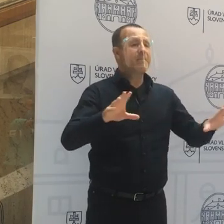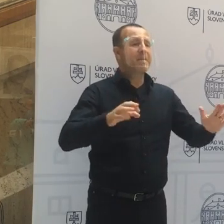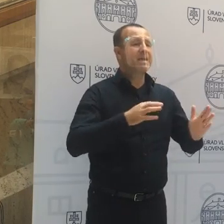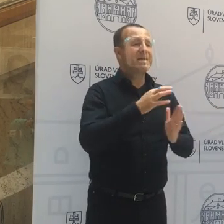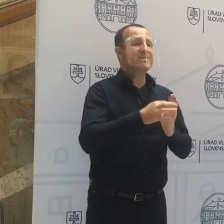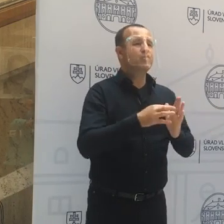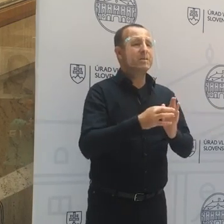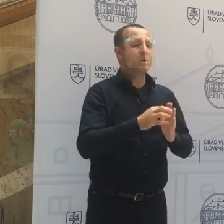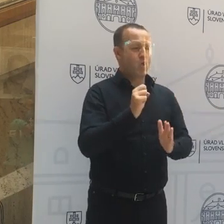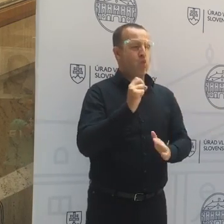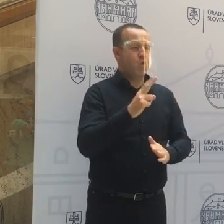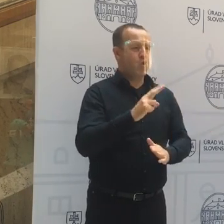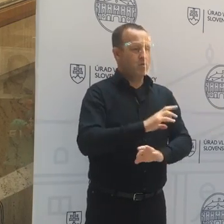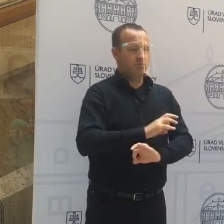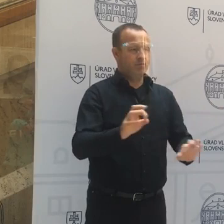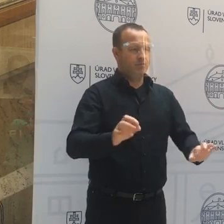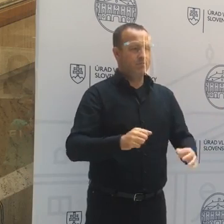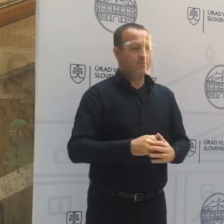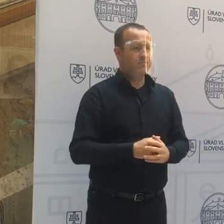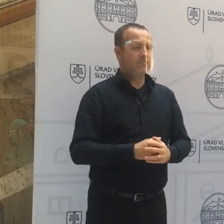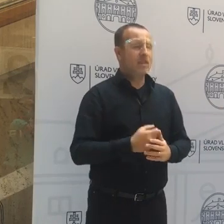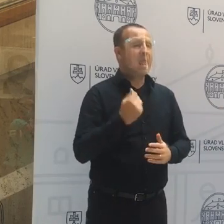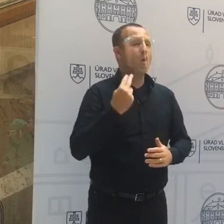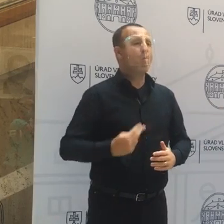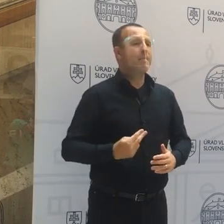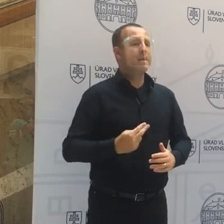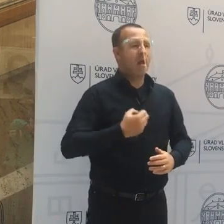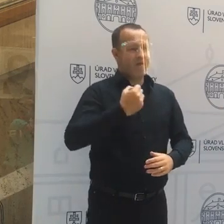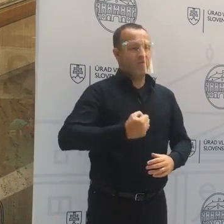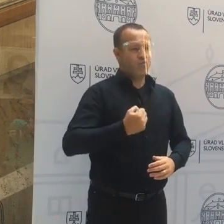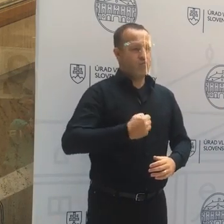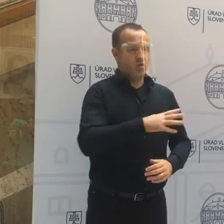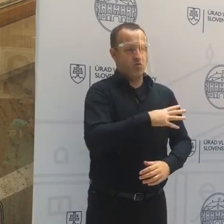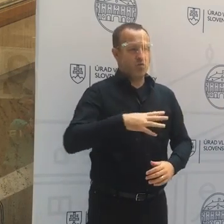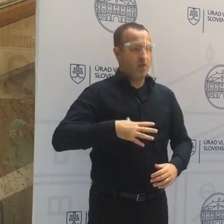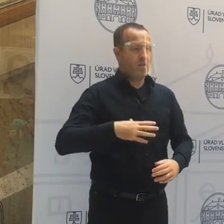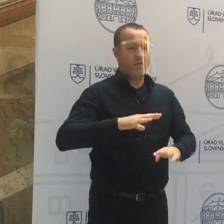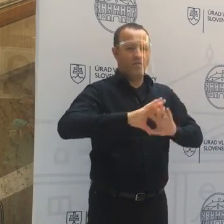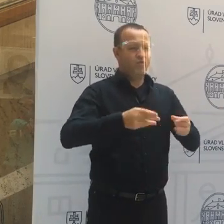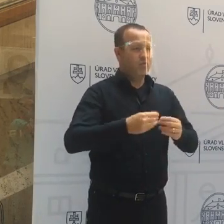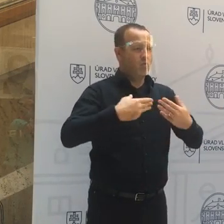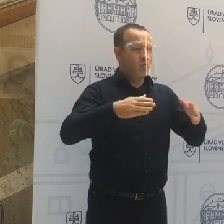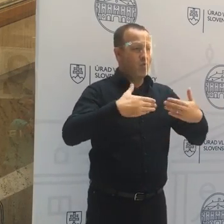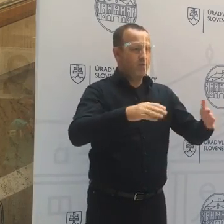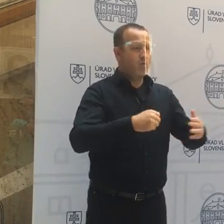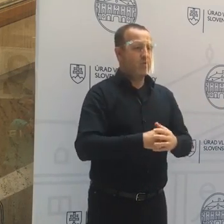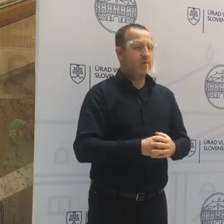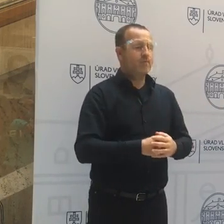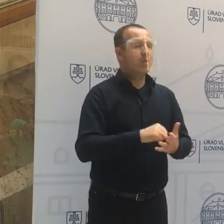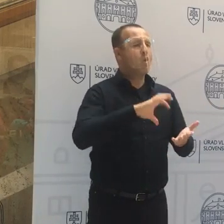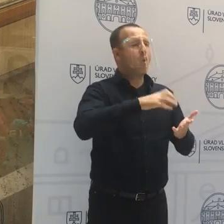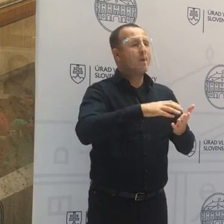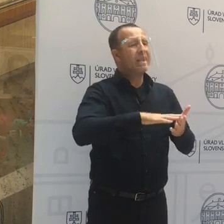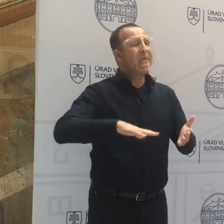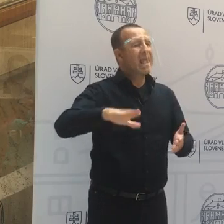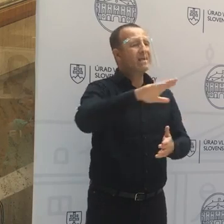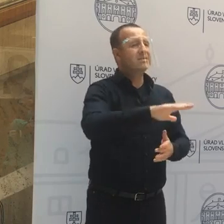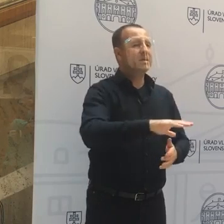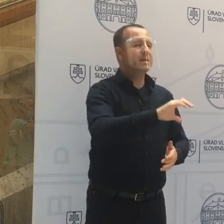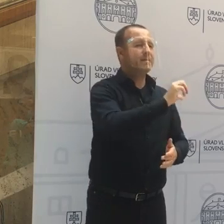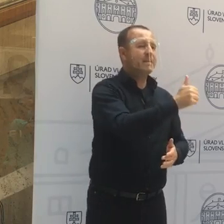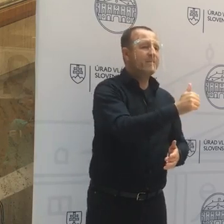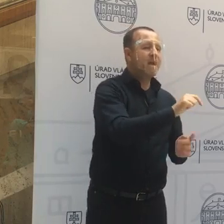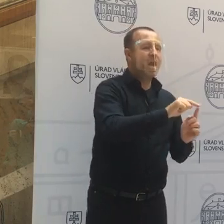je priaznívá, teda ekonomika môže fungovať normálne. Zjednodušene povedané, že žiaden z okresov nie je v 1. a